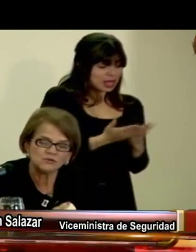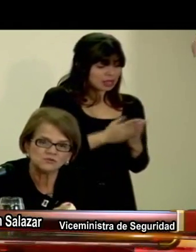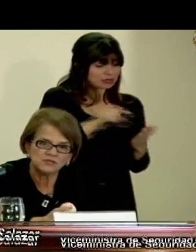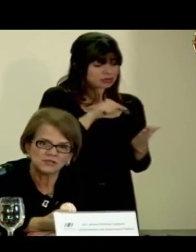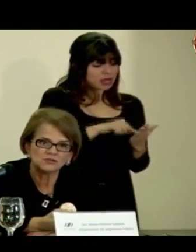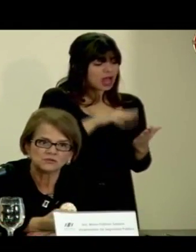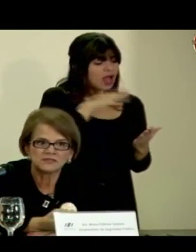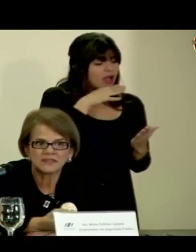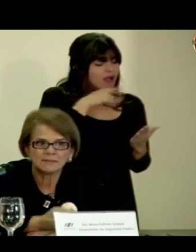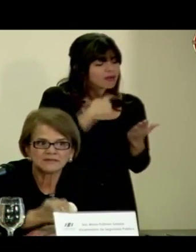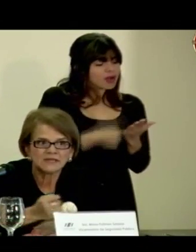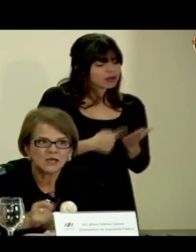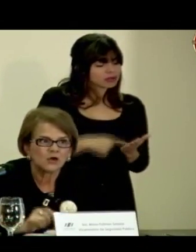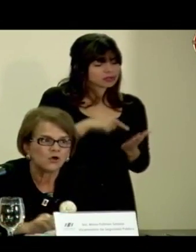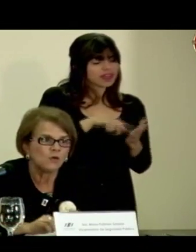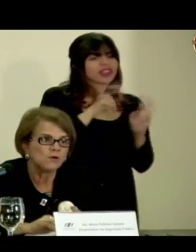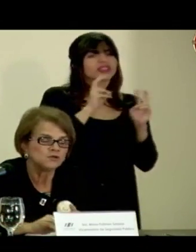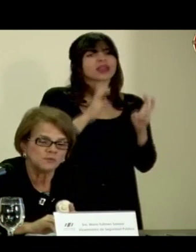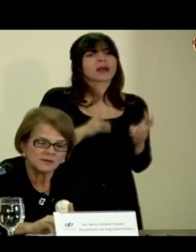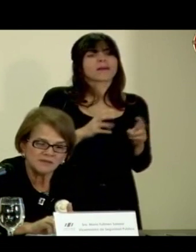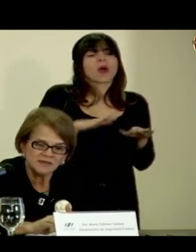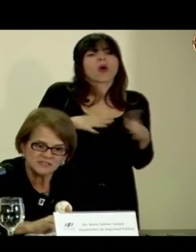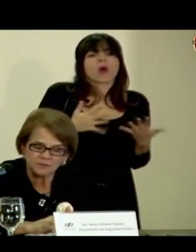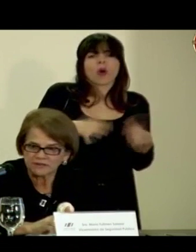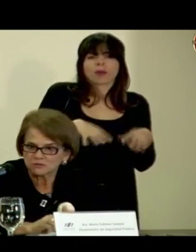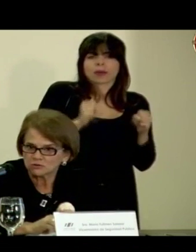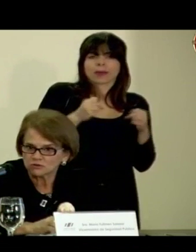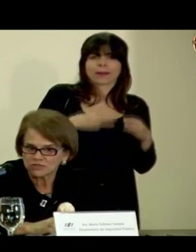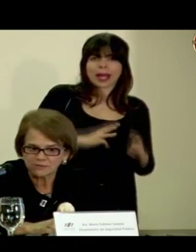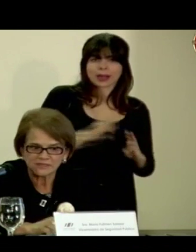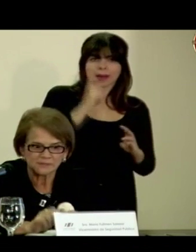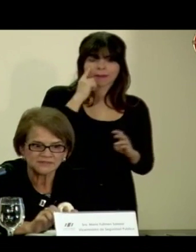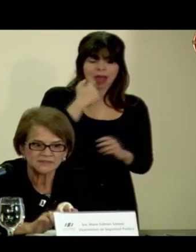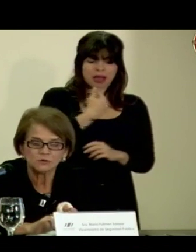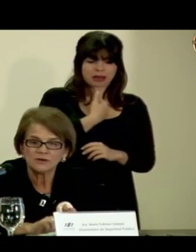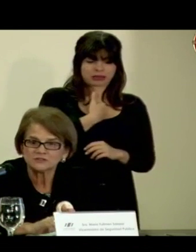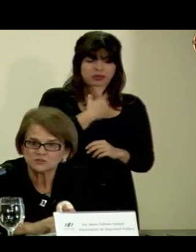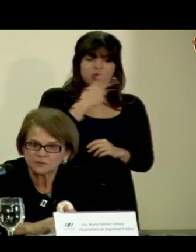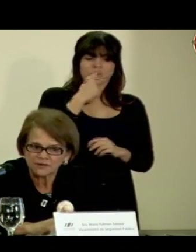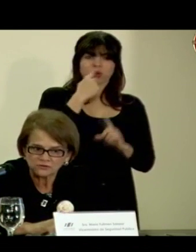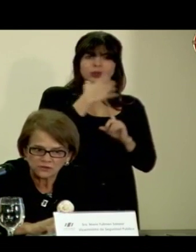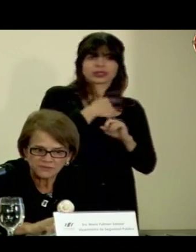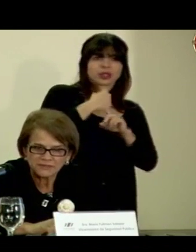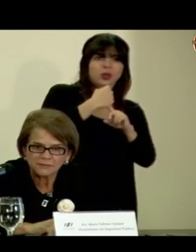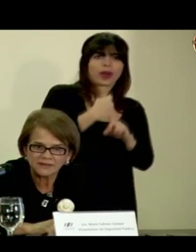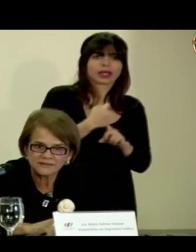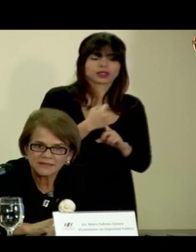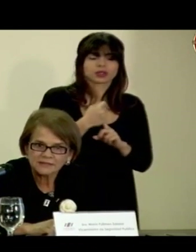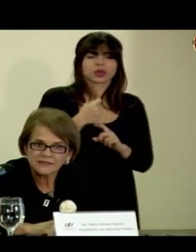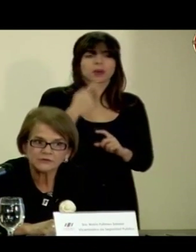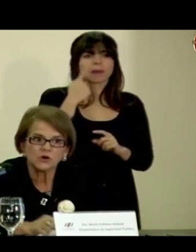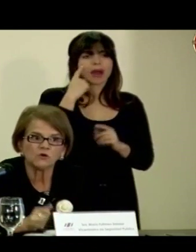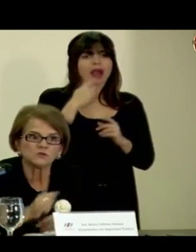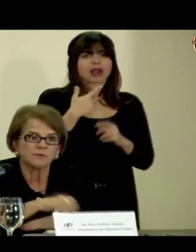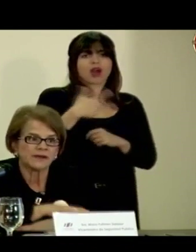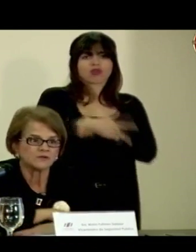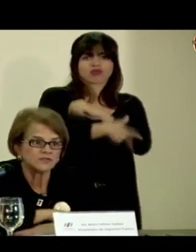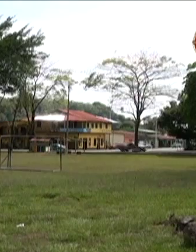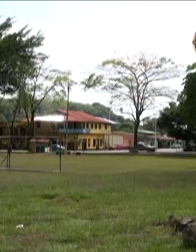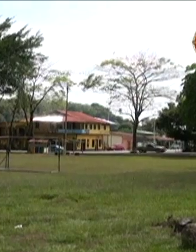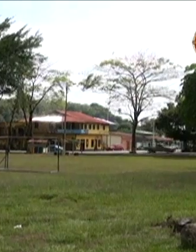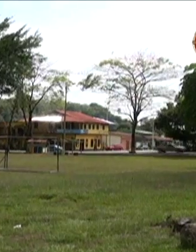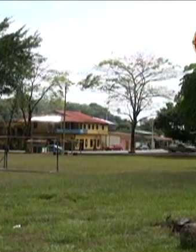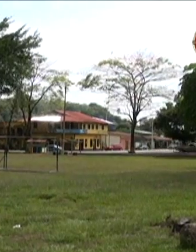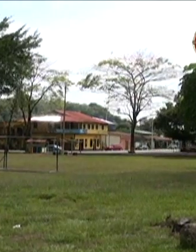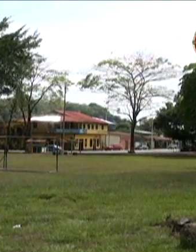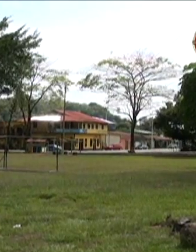hablando, discutiendo sobre temas, cómo tomar medidas para no ser víctimas de secuestros, para no ser víctimas de robos, para